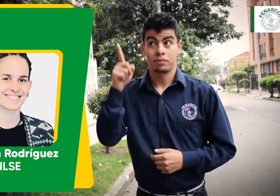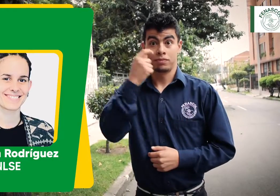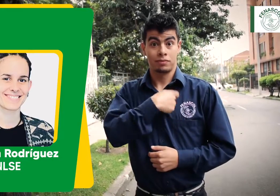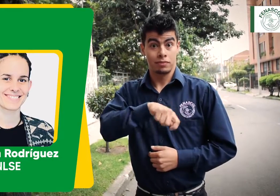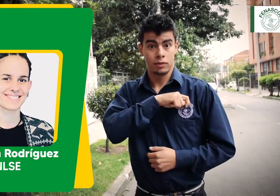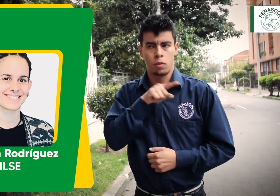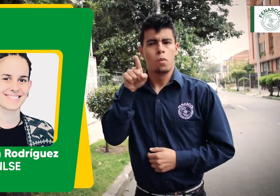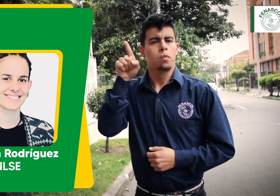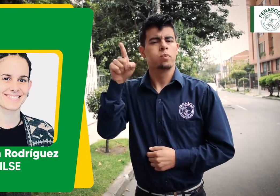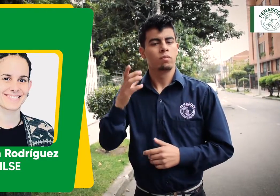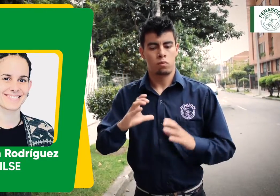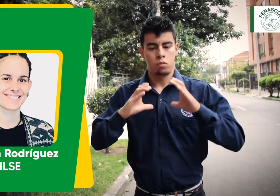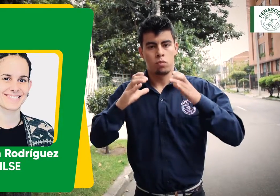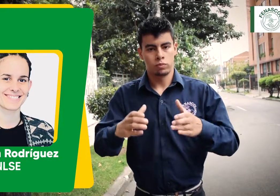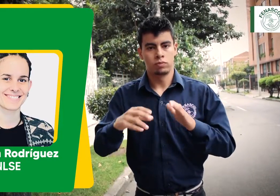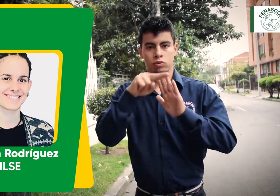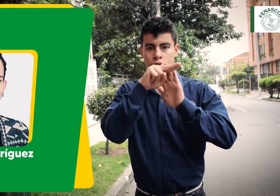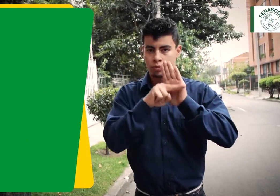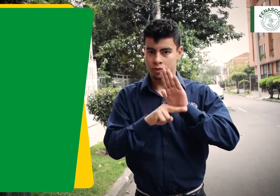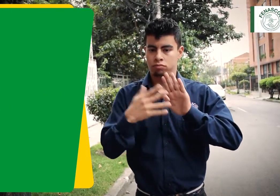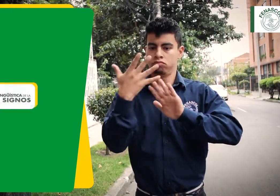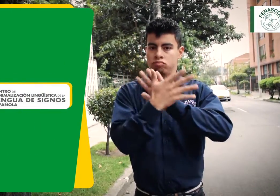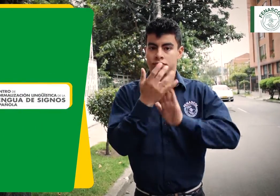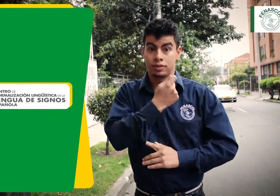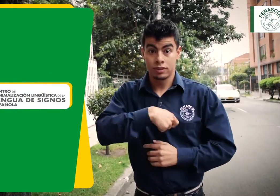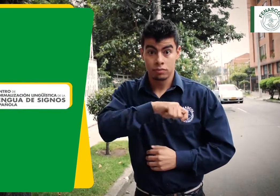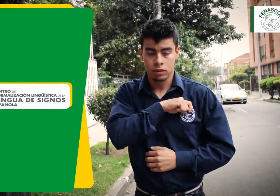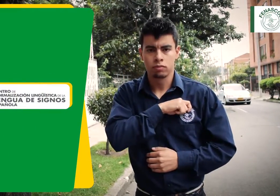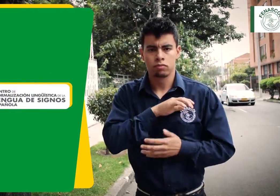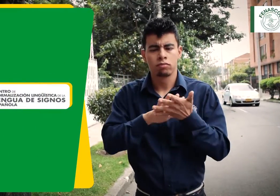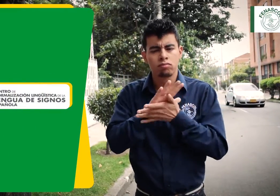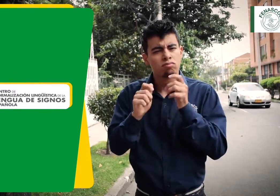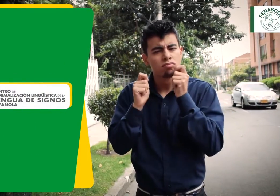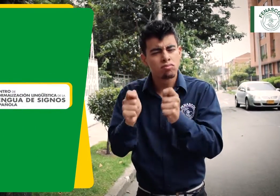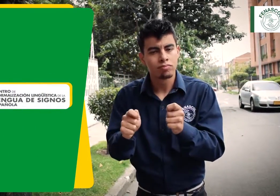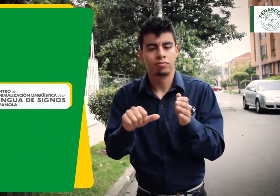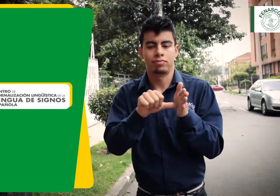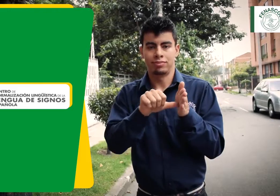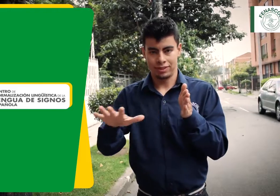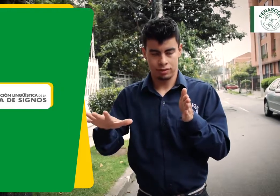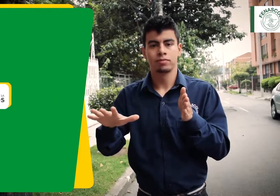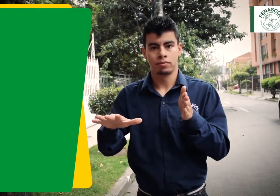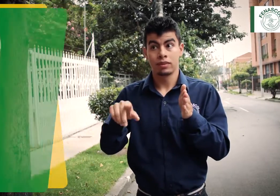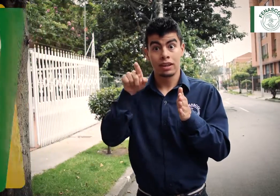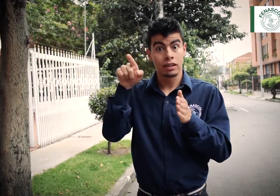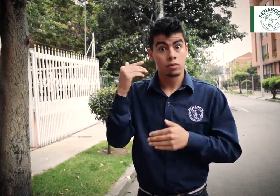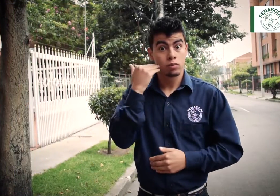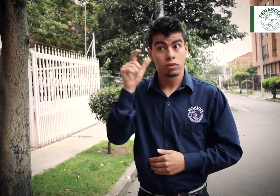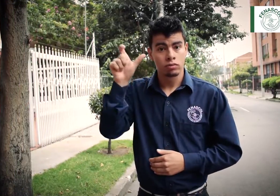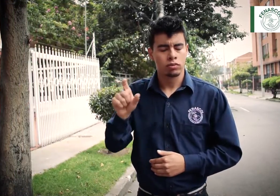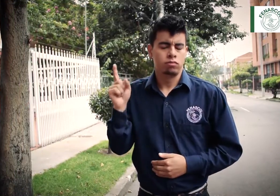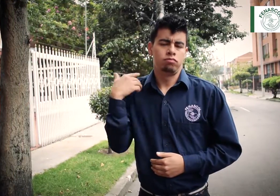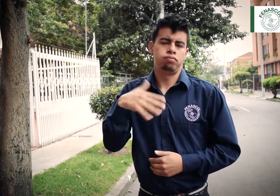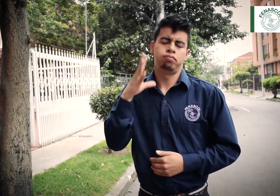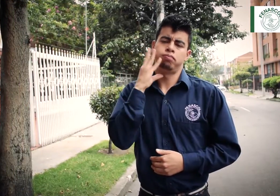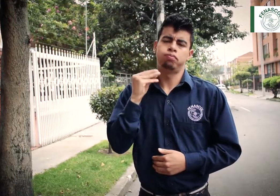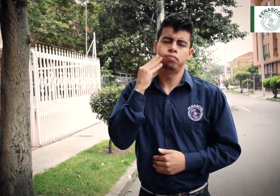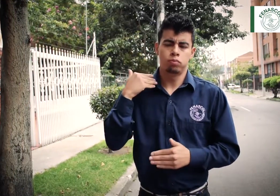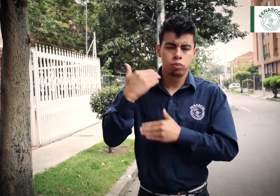en el Centro de Normalización Lingüística de la Lengua de Signos Española. Esta es la señal centro. Mónica Rodríguez tiene gran